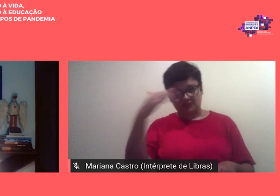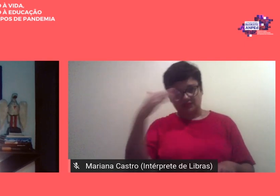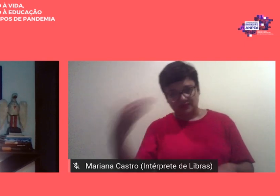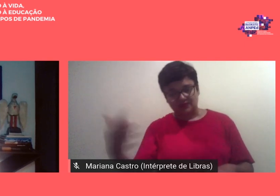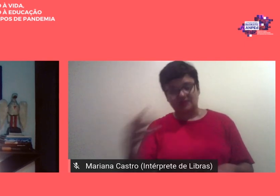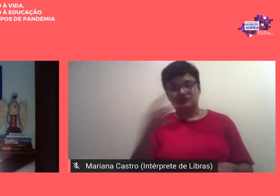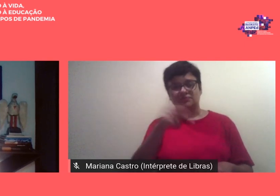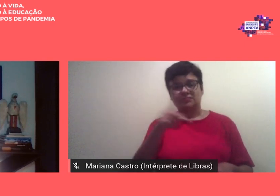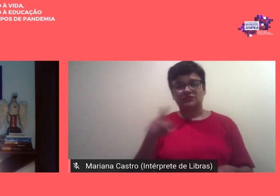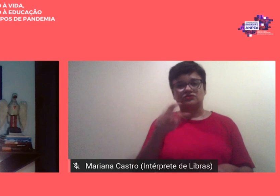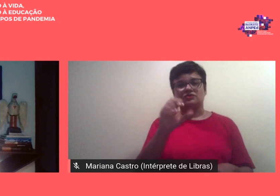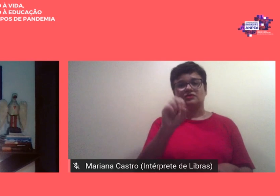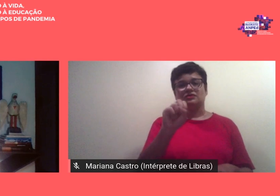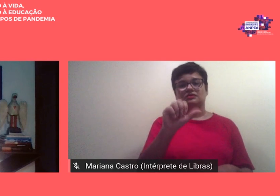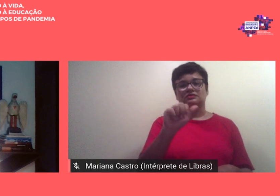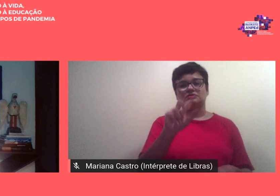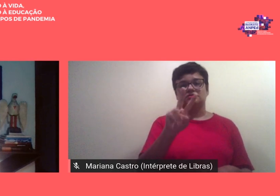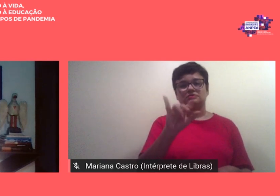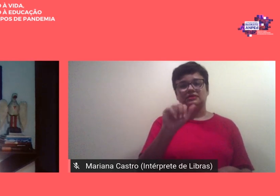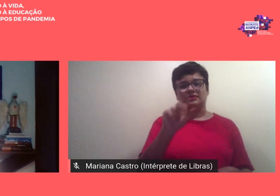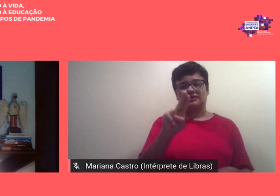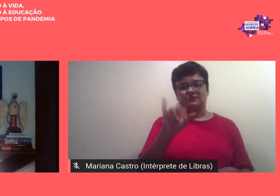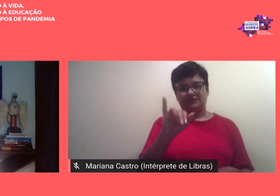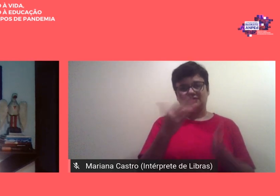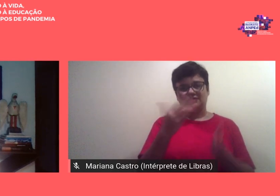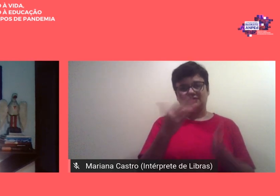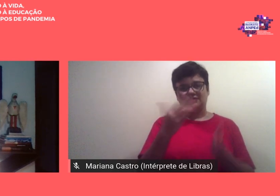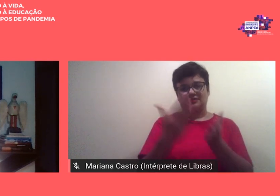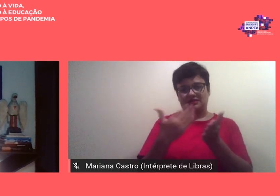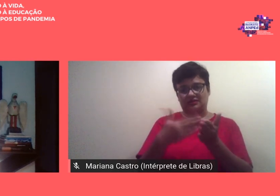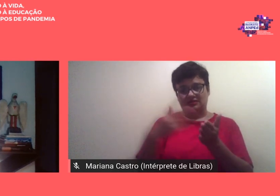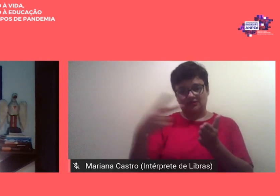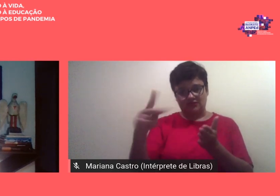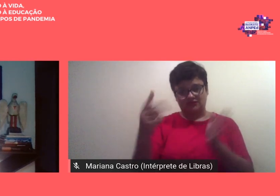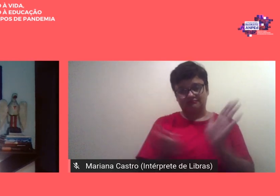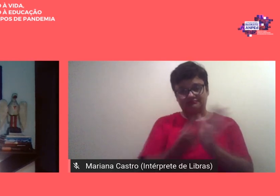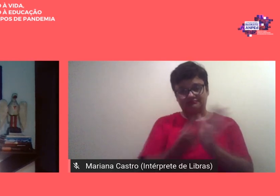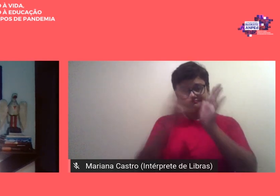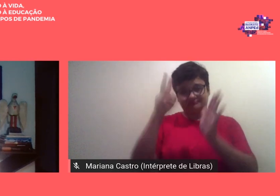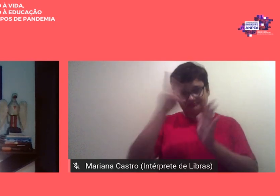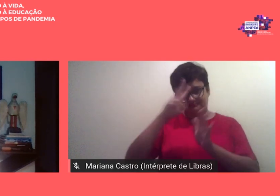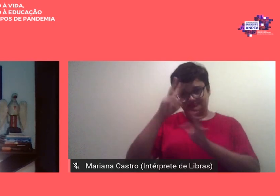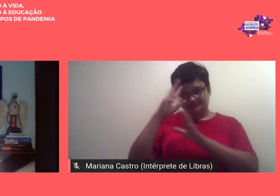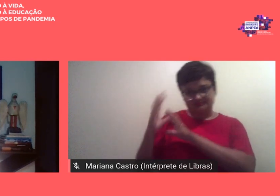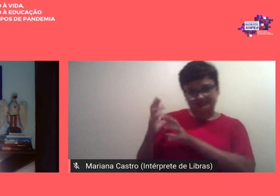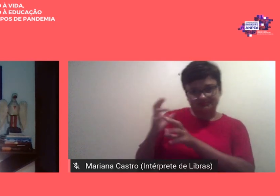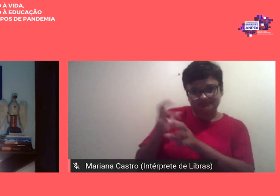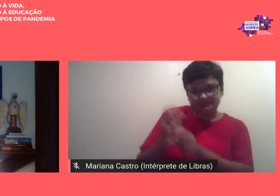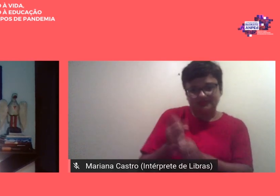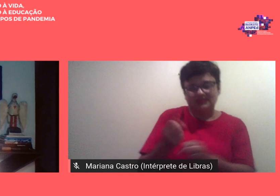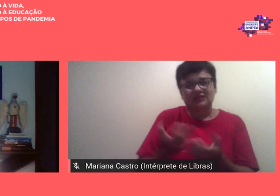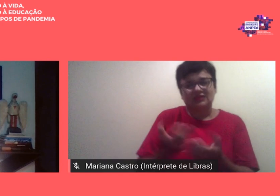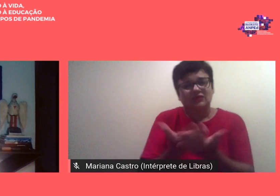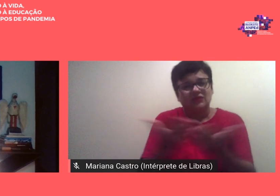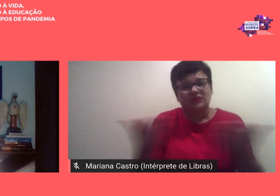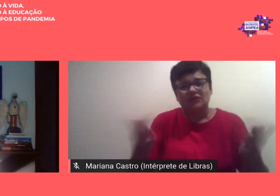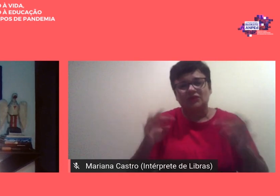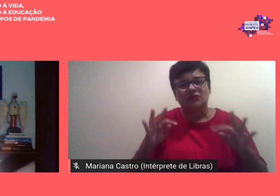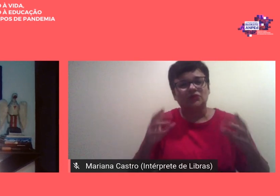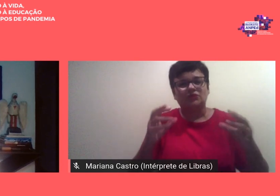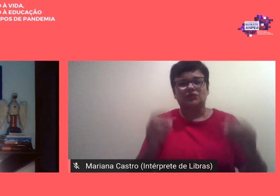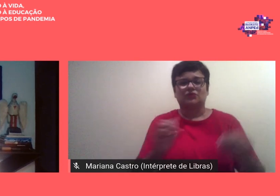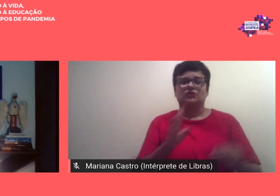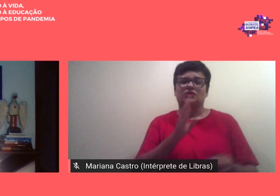por sua trajetória e obra que formou gerações convidamos todas todos a conhecer